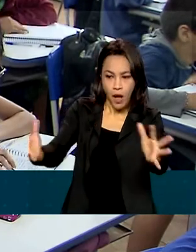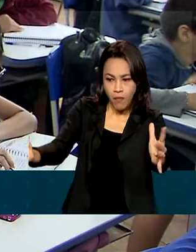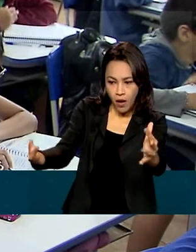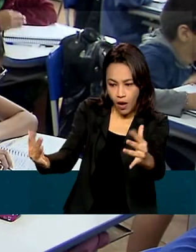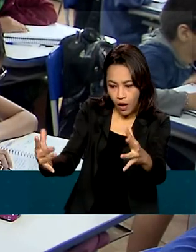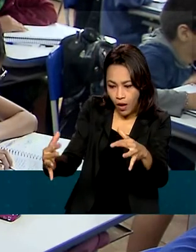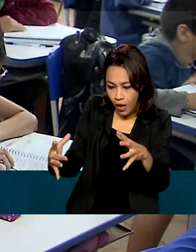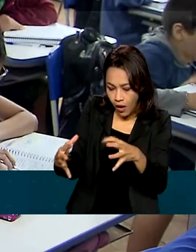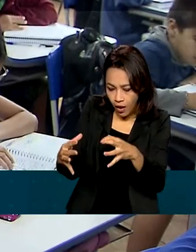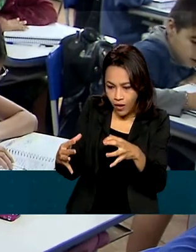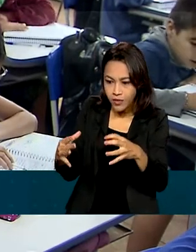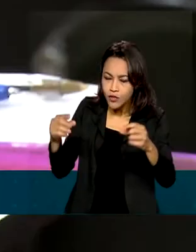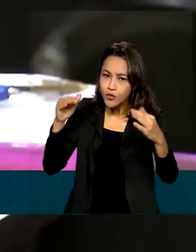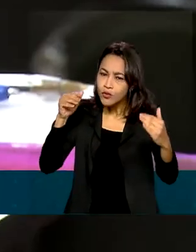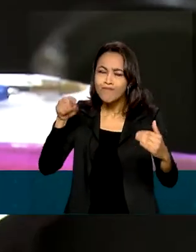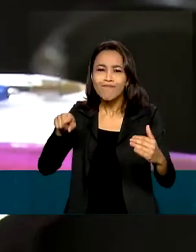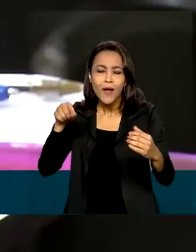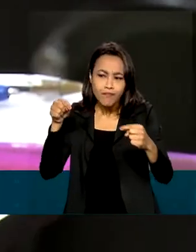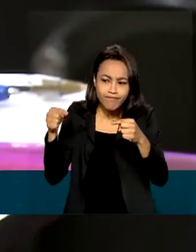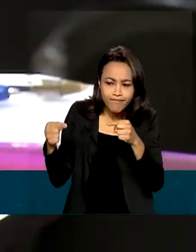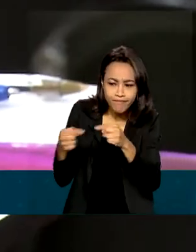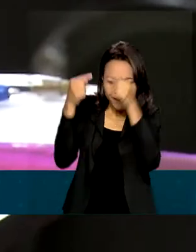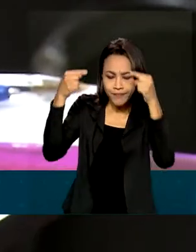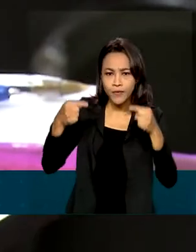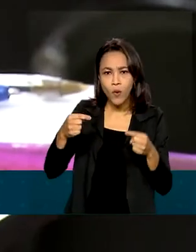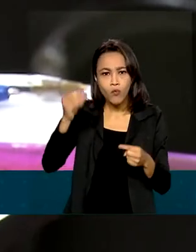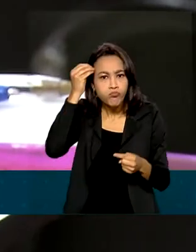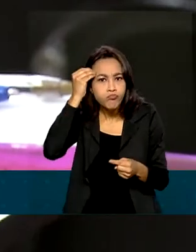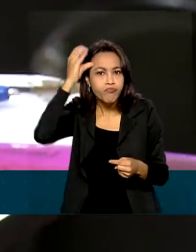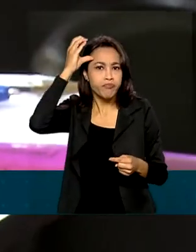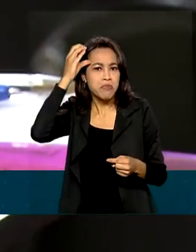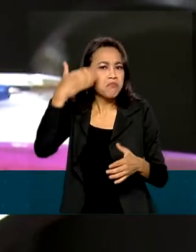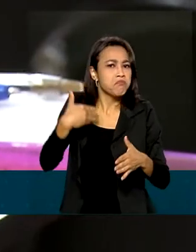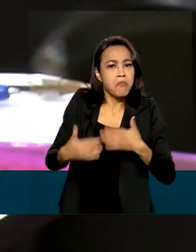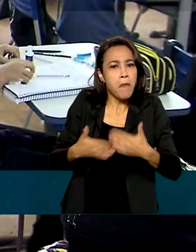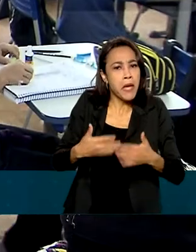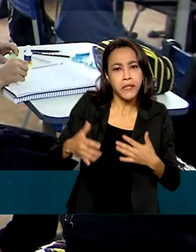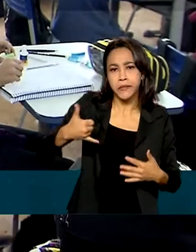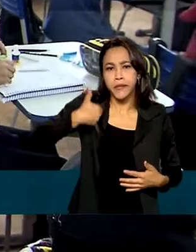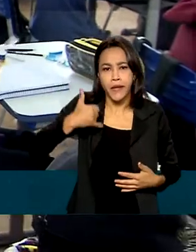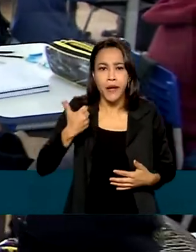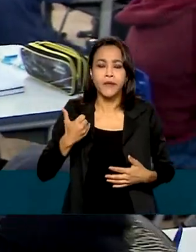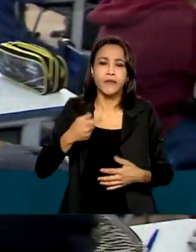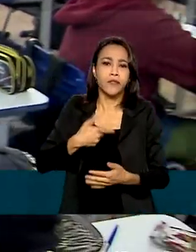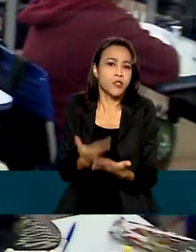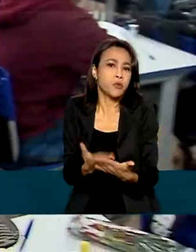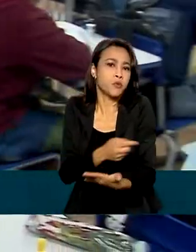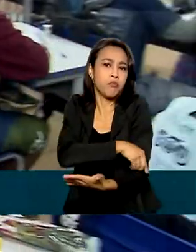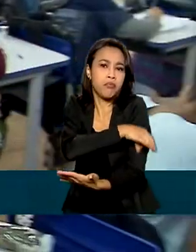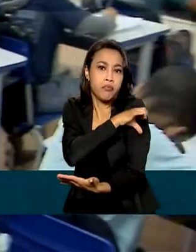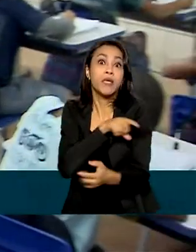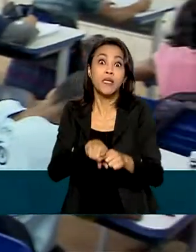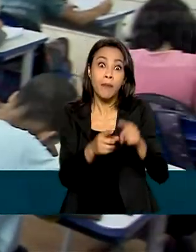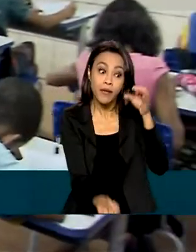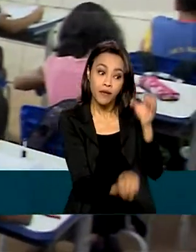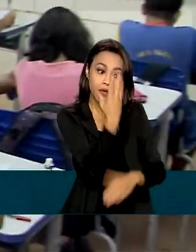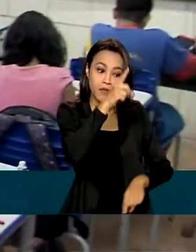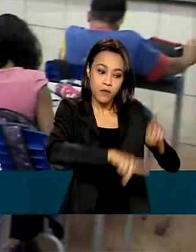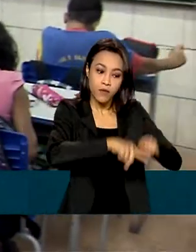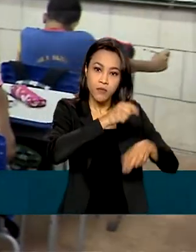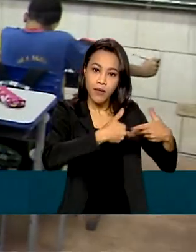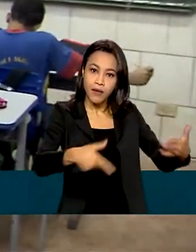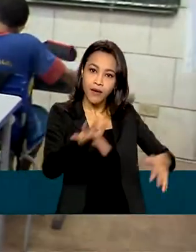segundo o nível de conhecimento, independentemente da idade ou da série, e a criação de materiais pedagógicos